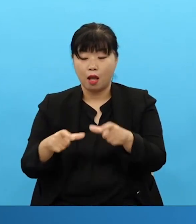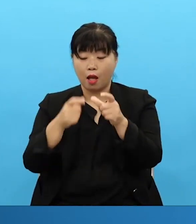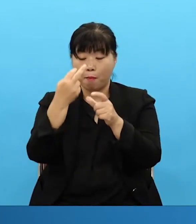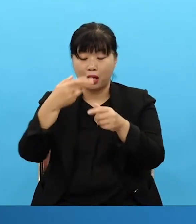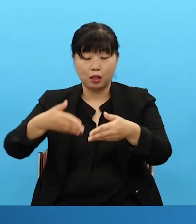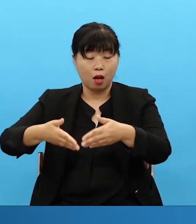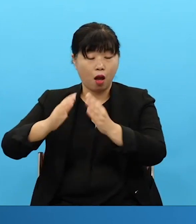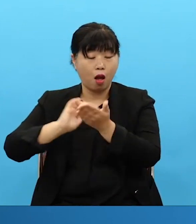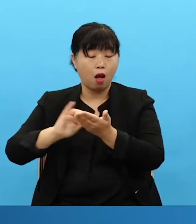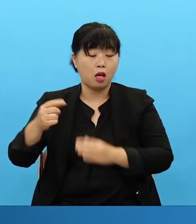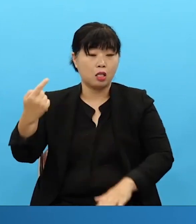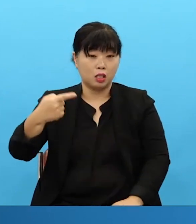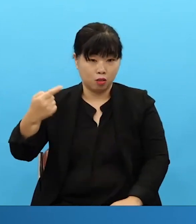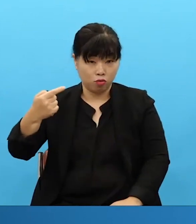오세요. up a thousand partisans.